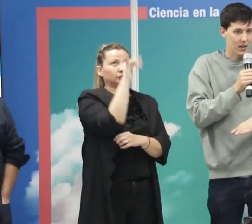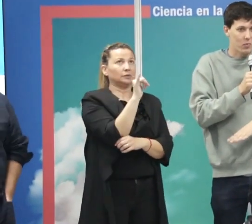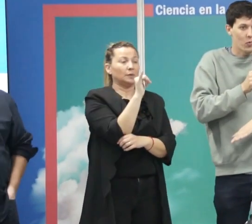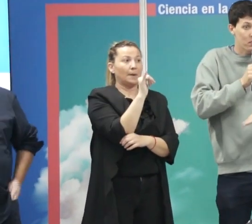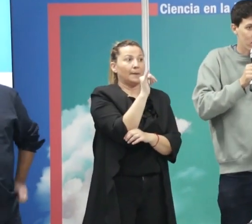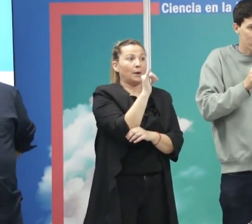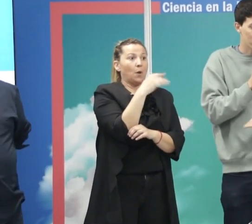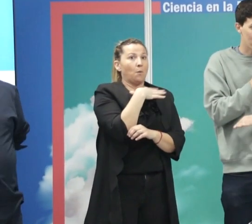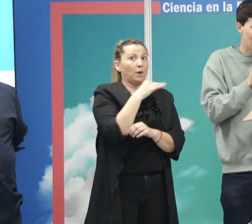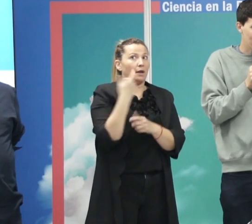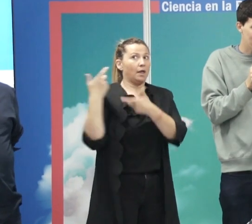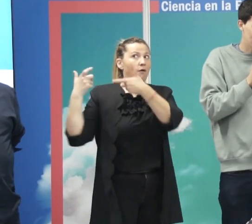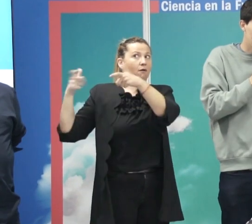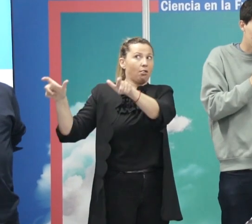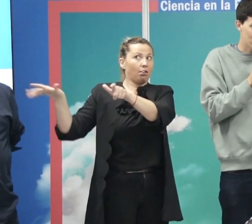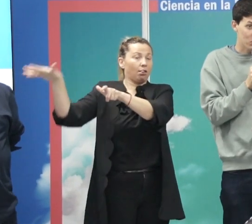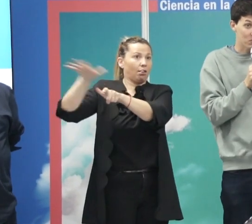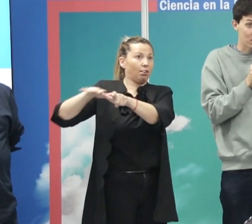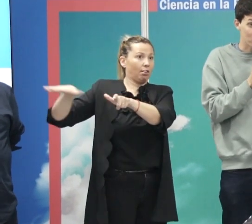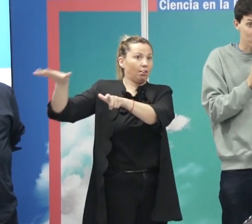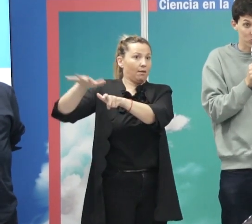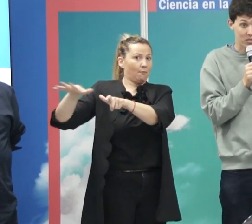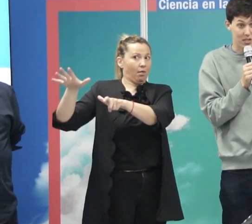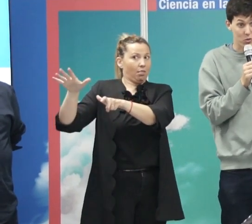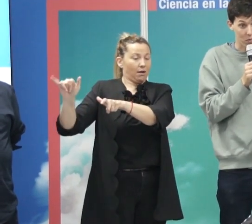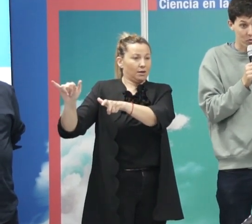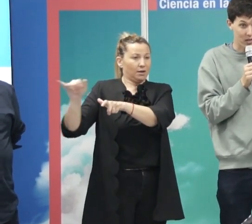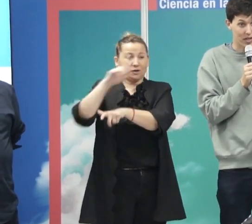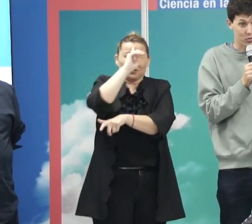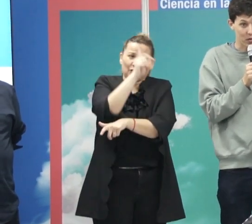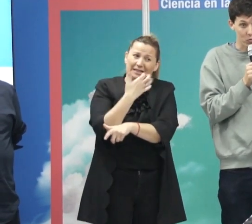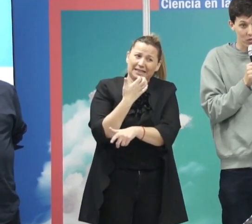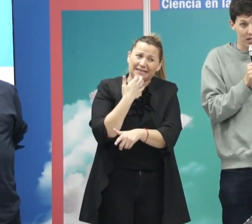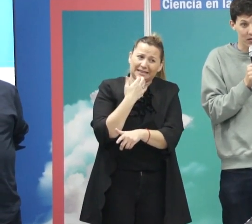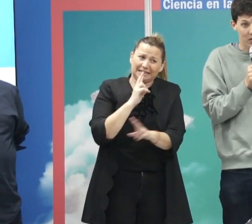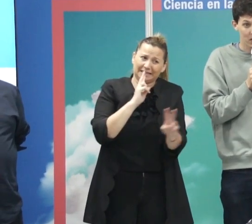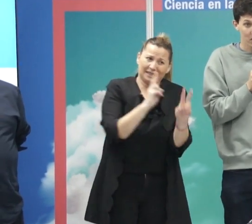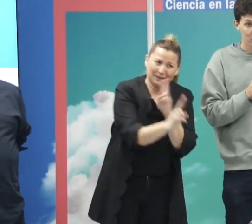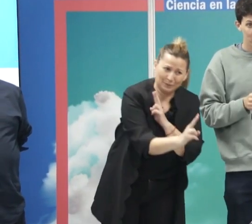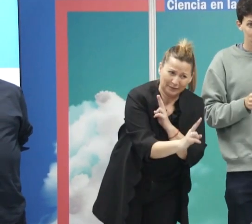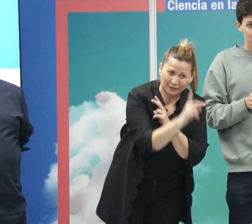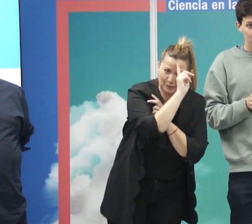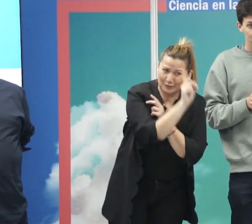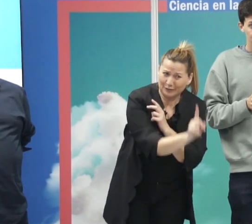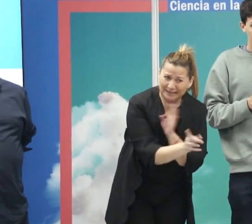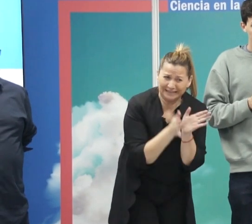podría haber un espacio que fuera más grande y ya sea finito o infinito. no sé si eso responde a su pregunta o no.